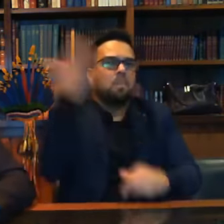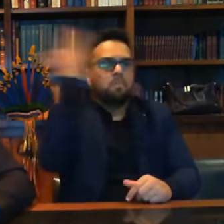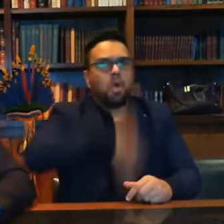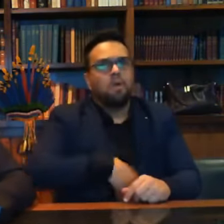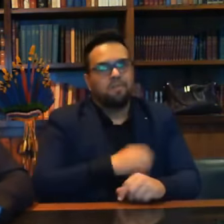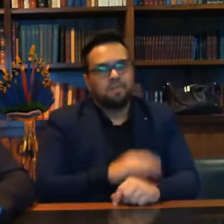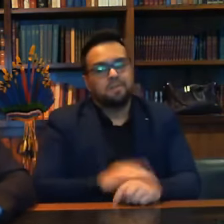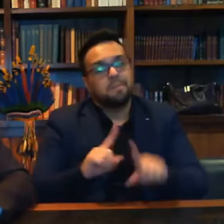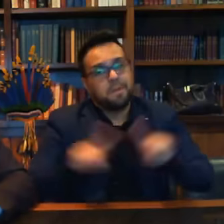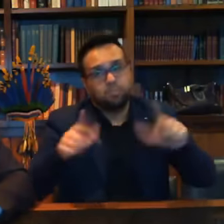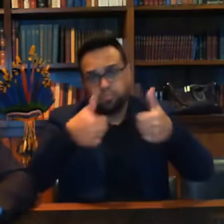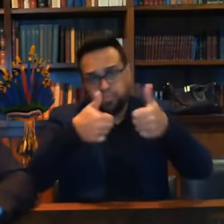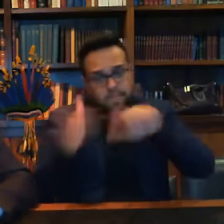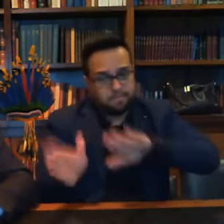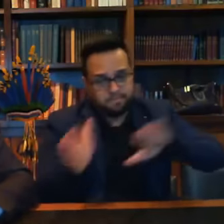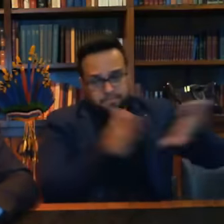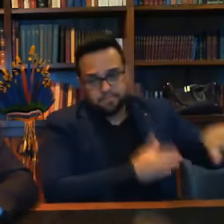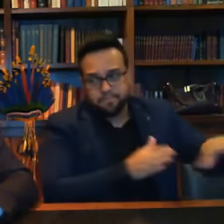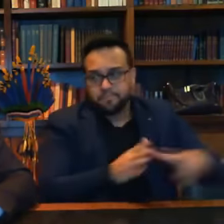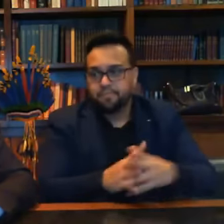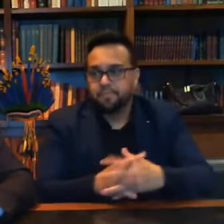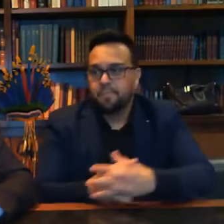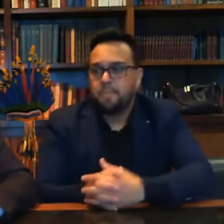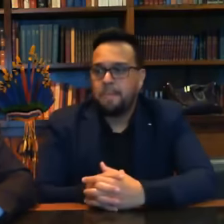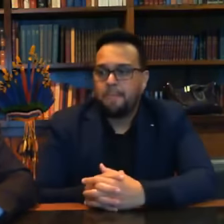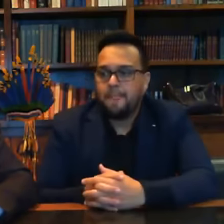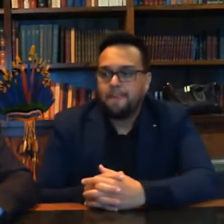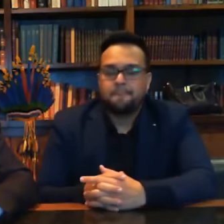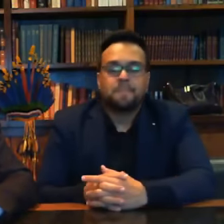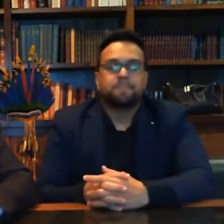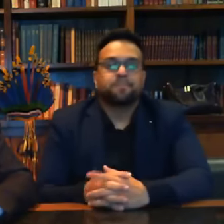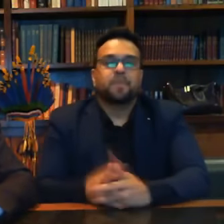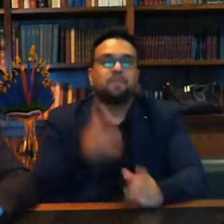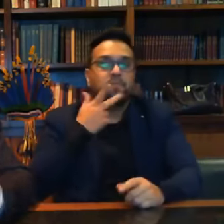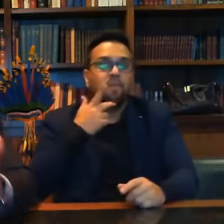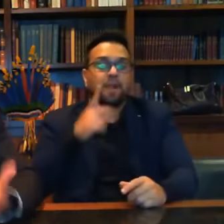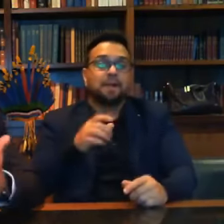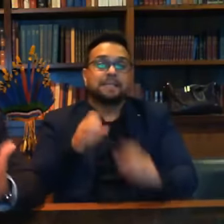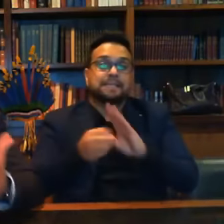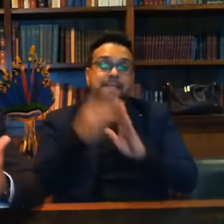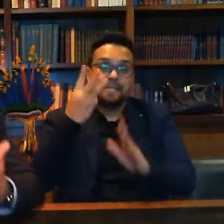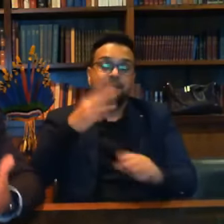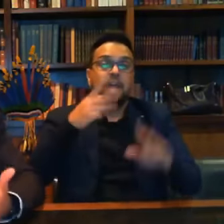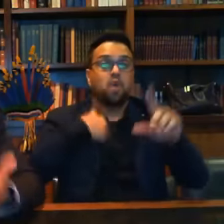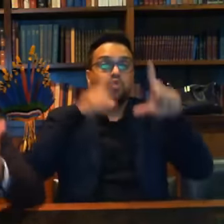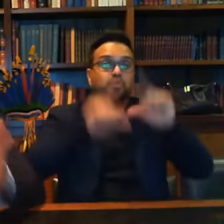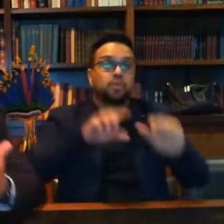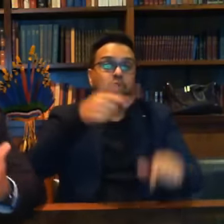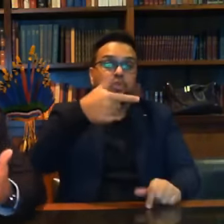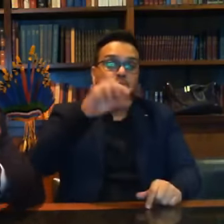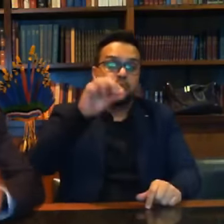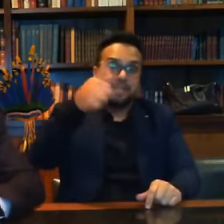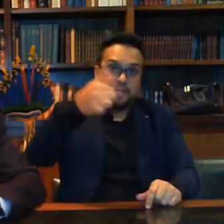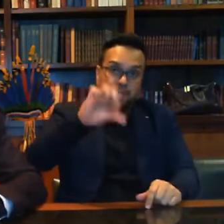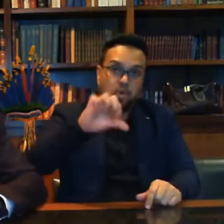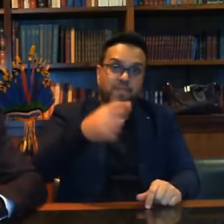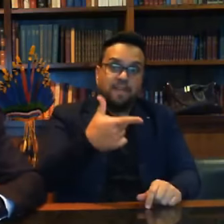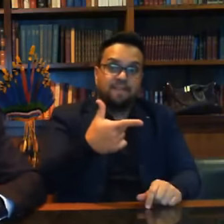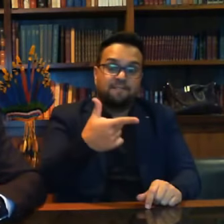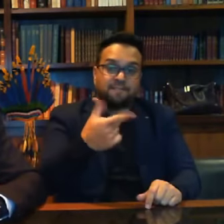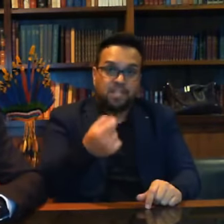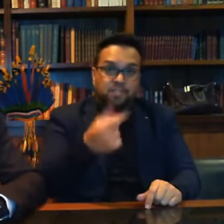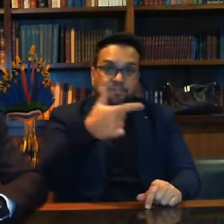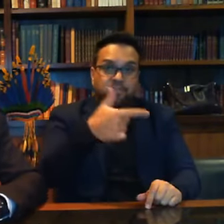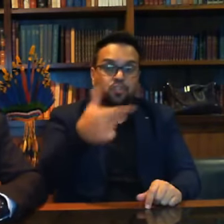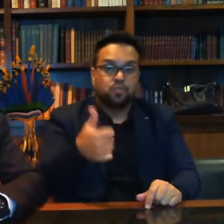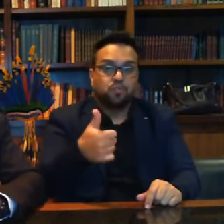mas tudo bem. Então, a questão dos jogos eletrônicos, terceira vez que eu diminui. Diminui em 2019, 2020, 2021. Não